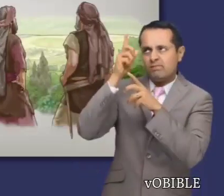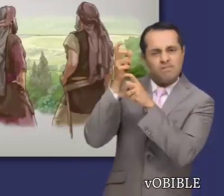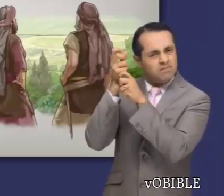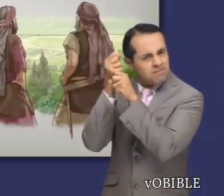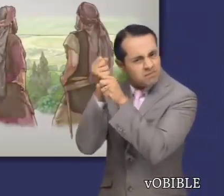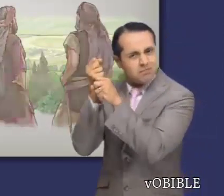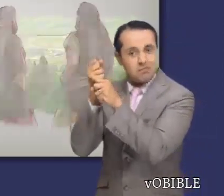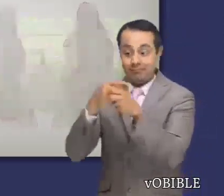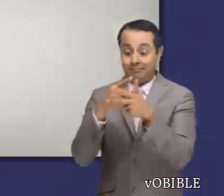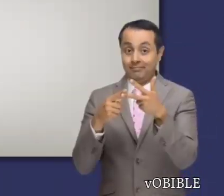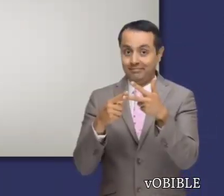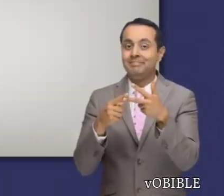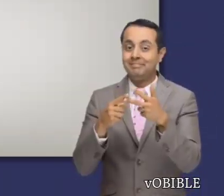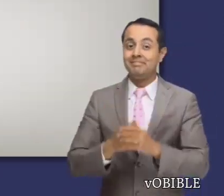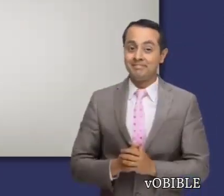fe fuerte.